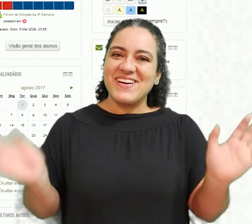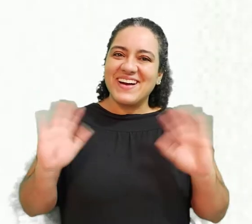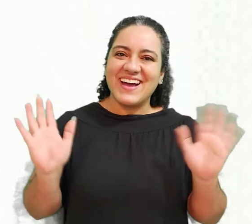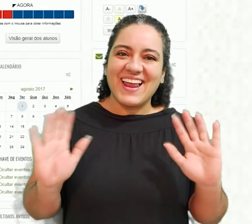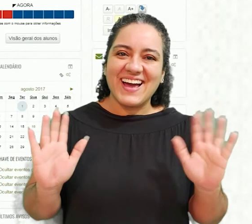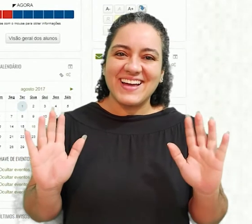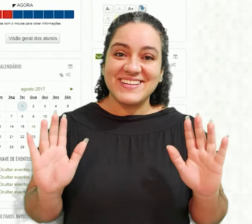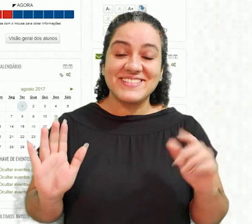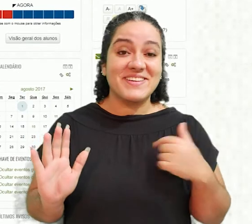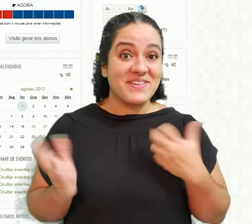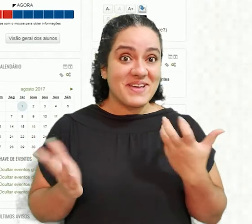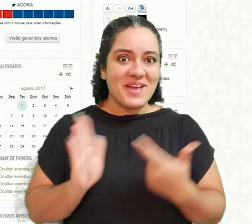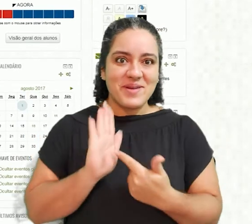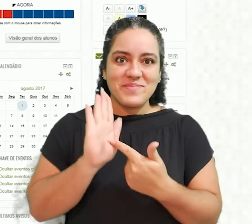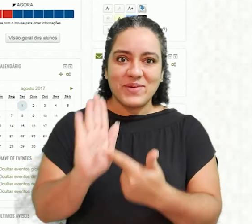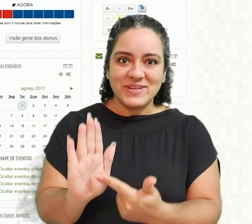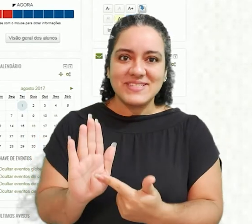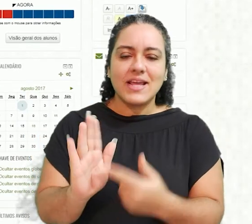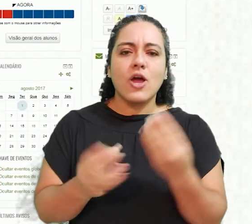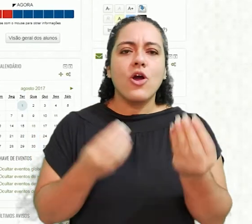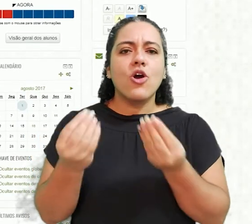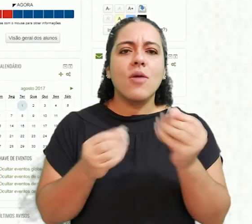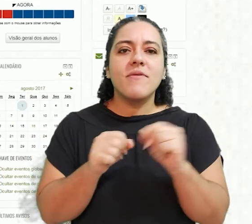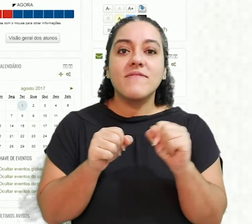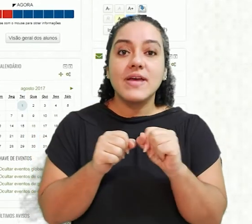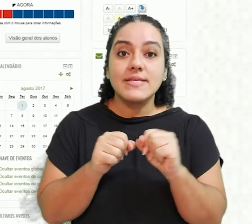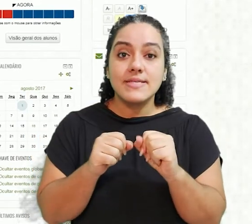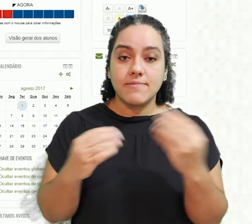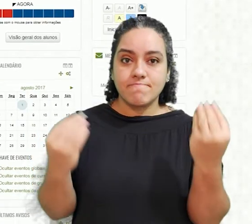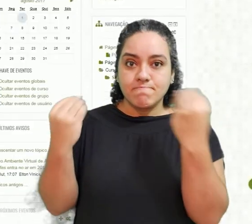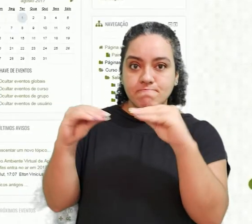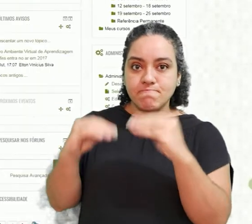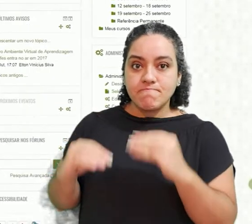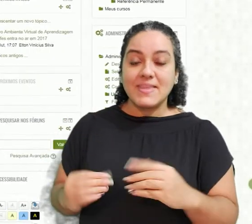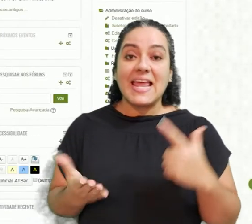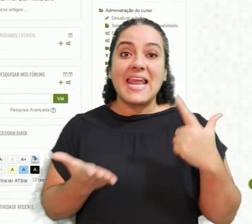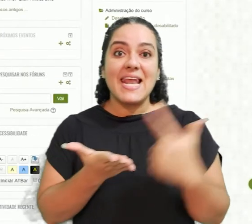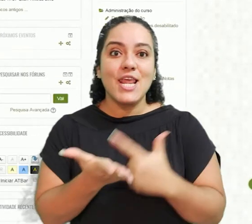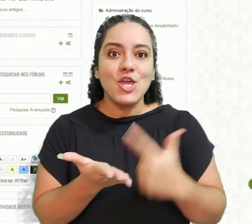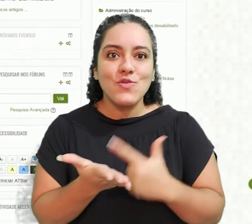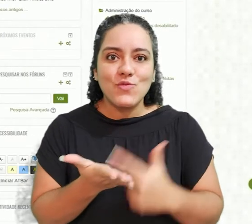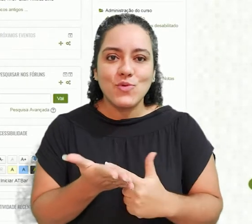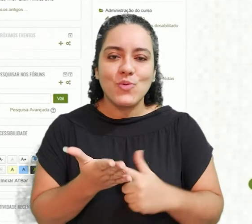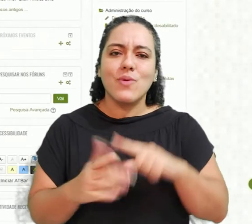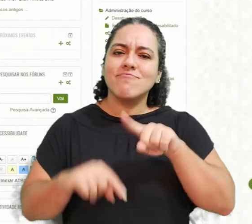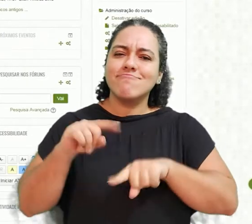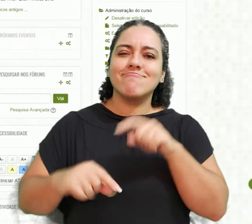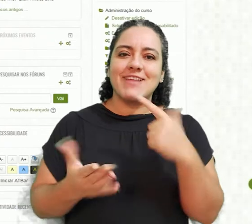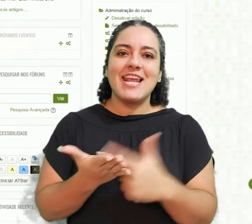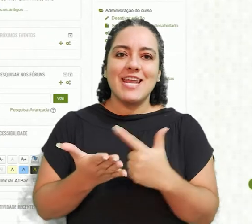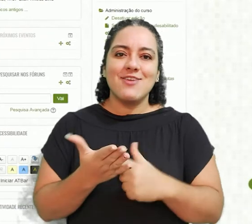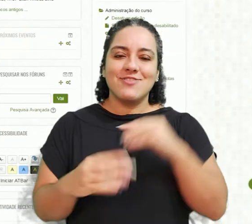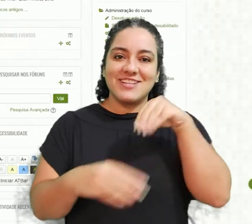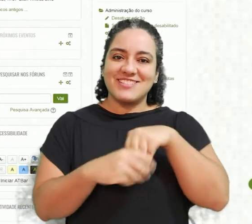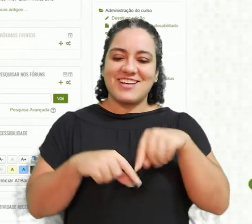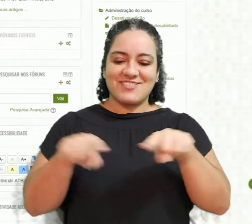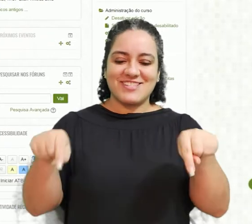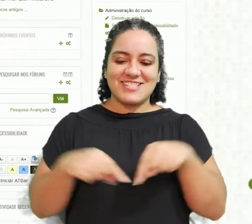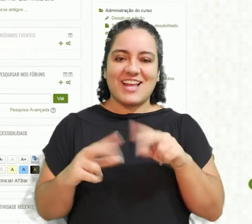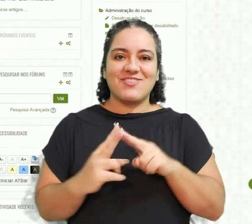Olá, eu quero te mostrar agora como você faz para inserir um livro, um recurso livro na sua sala virtual